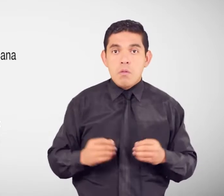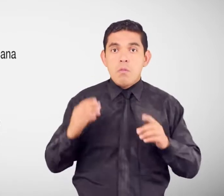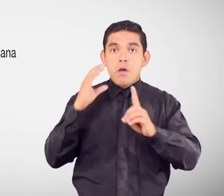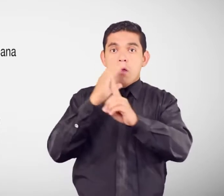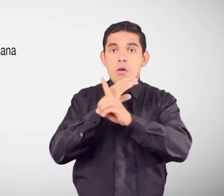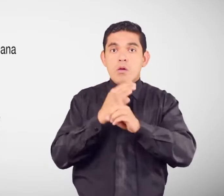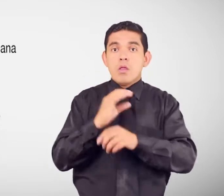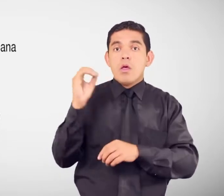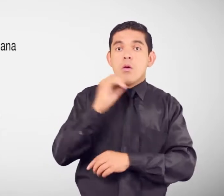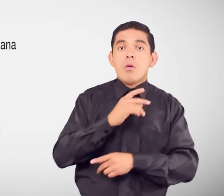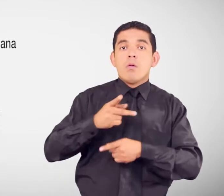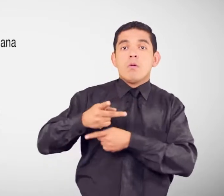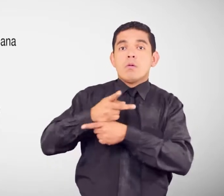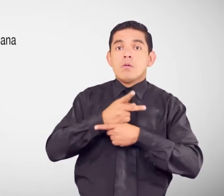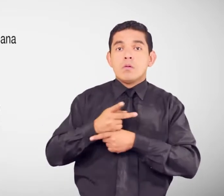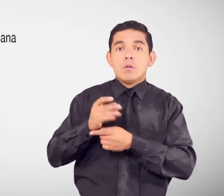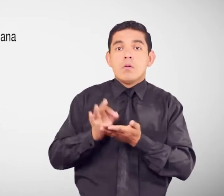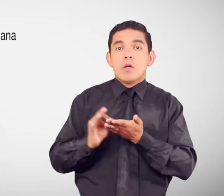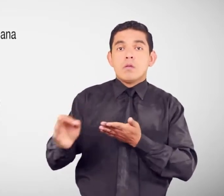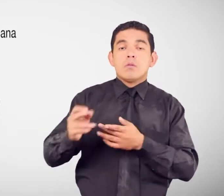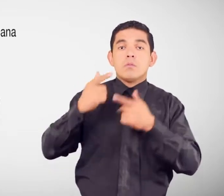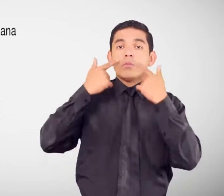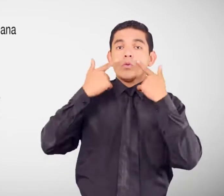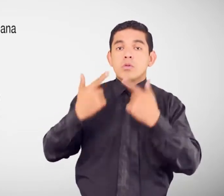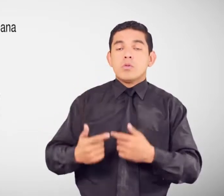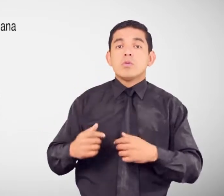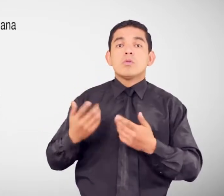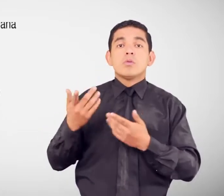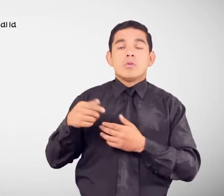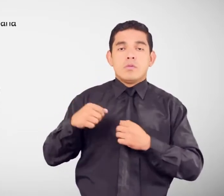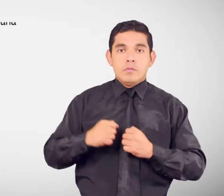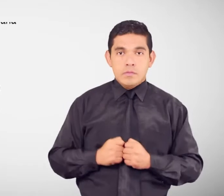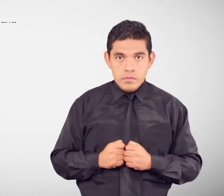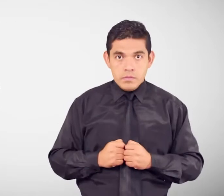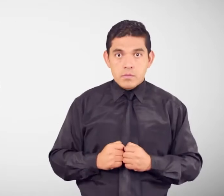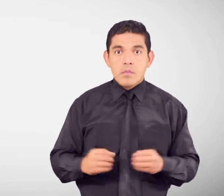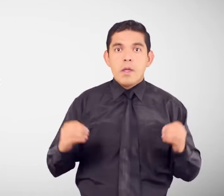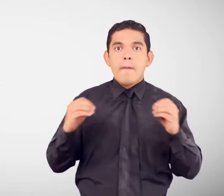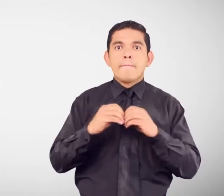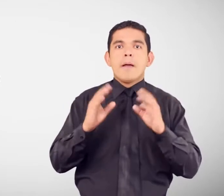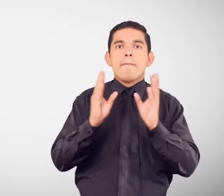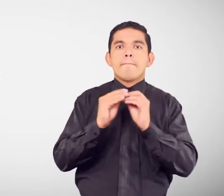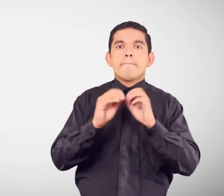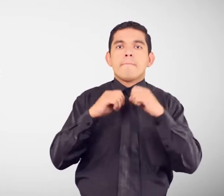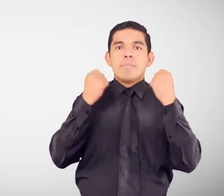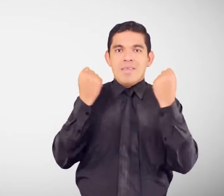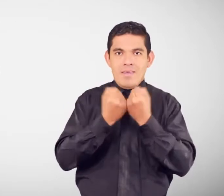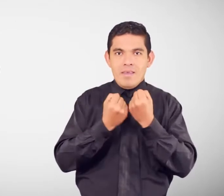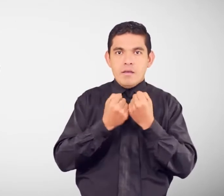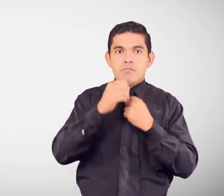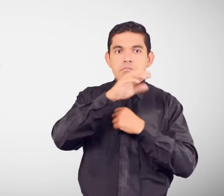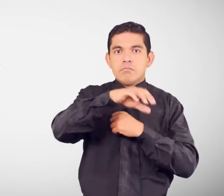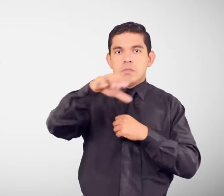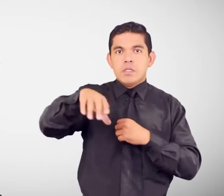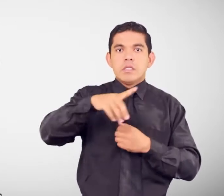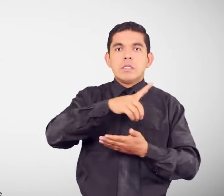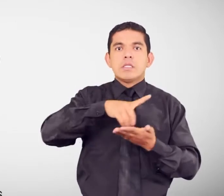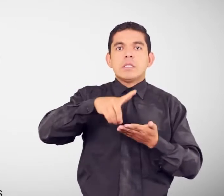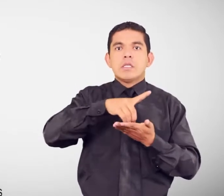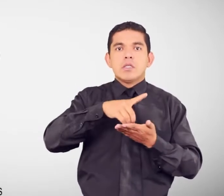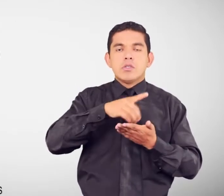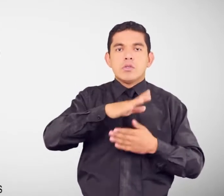Zonales Del Ministerio De Inclusión Económica Y Social Mies www.inclusión.gov